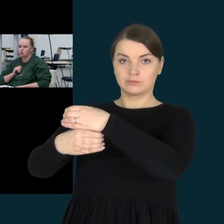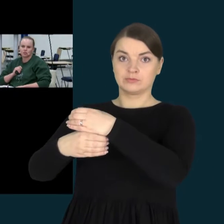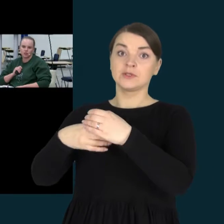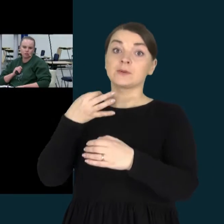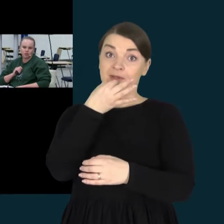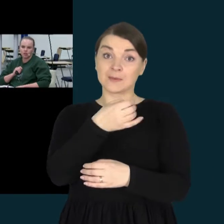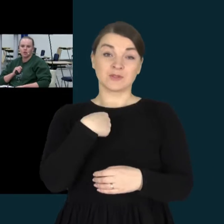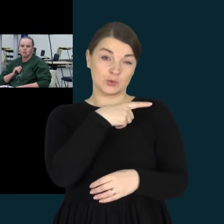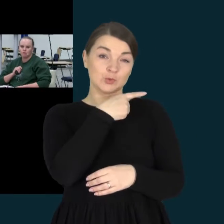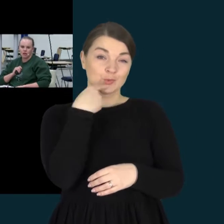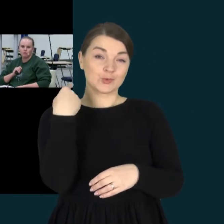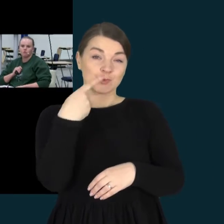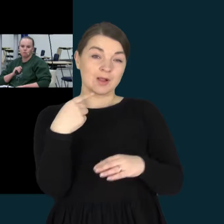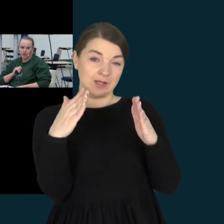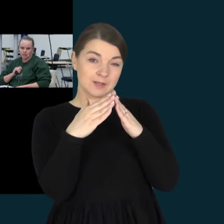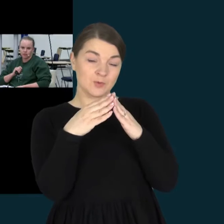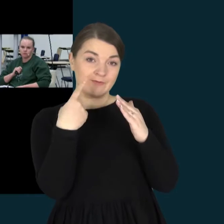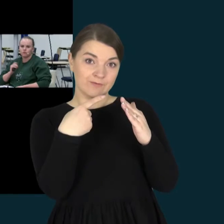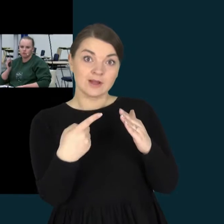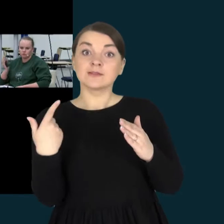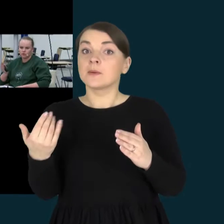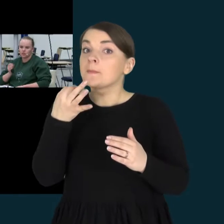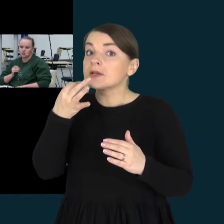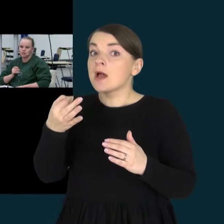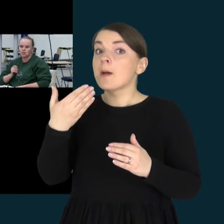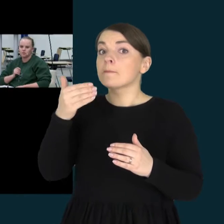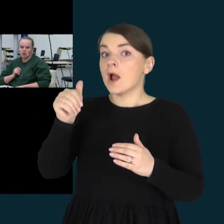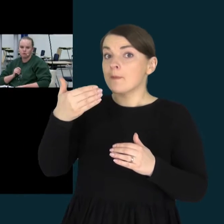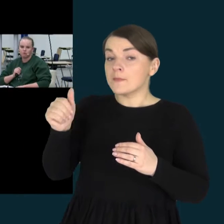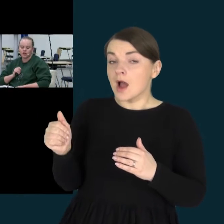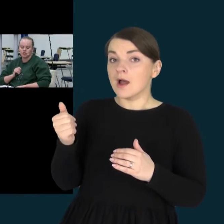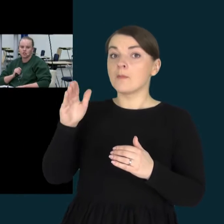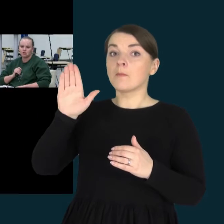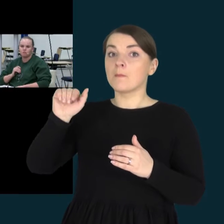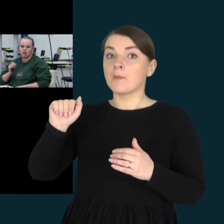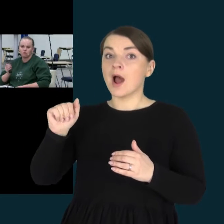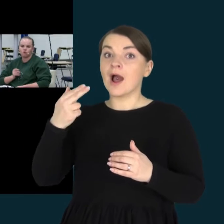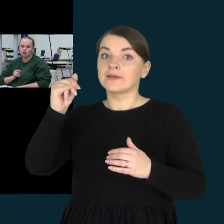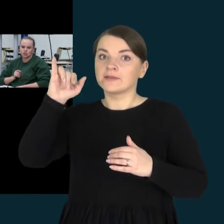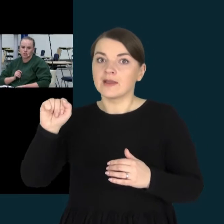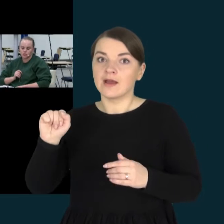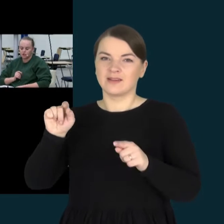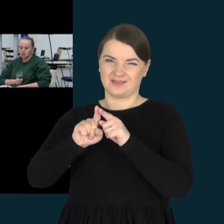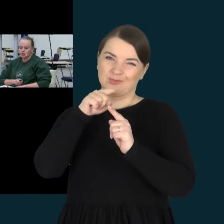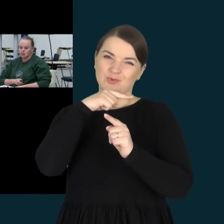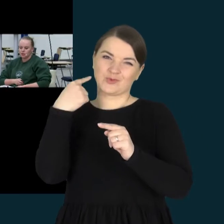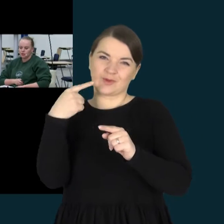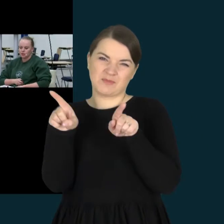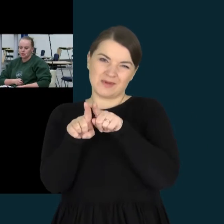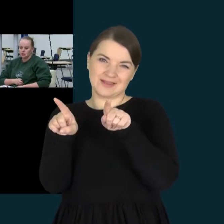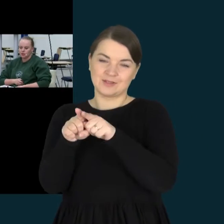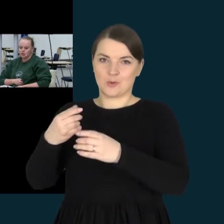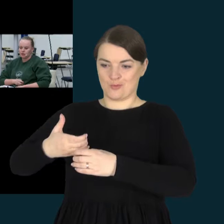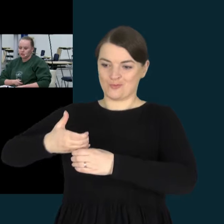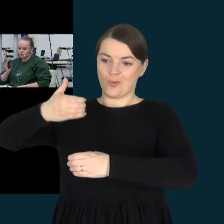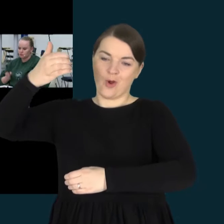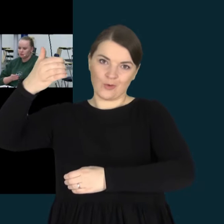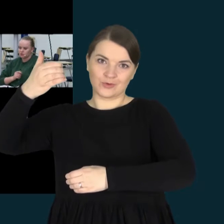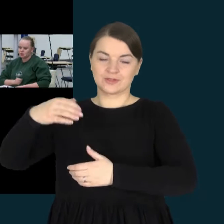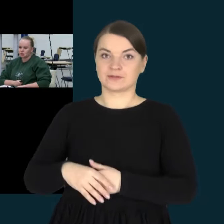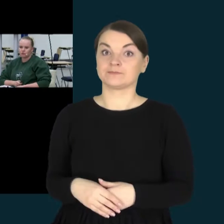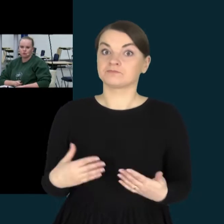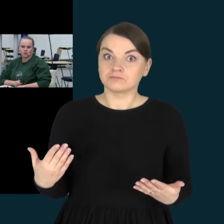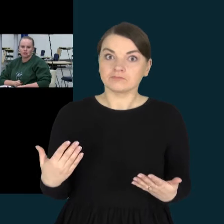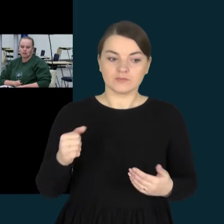mes esame riusą kalbį, mama banė, mažas vaikas, mama bašnė, mama bokštas. Ir daktarė,